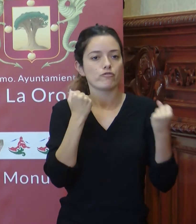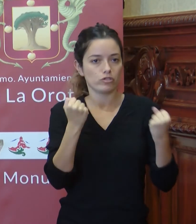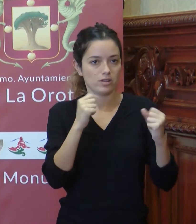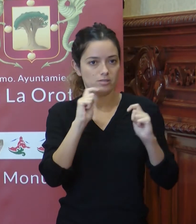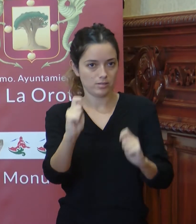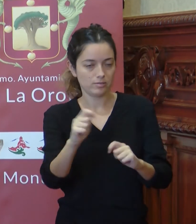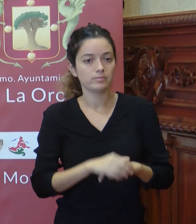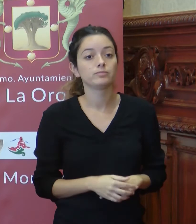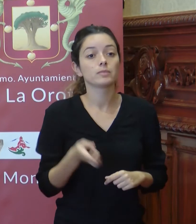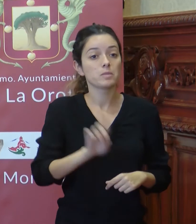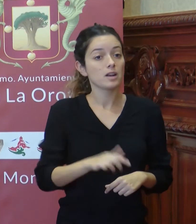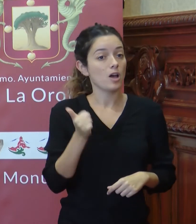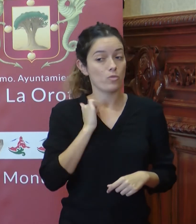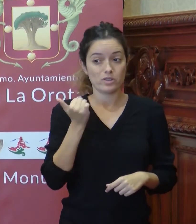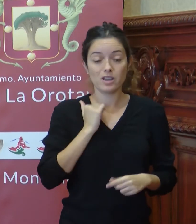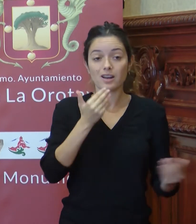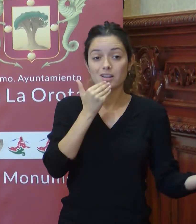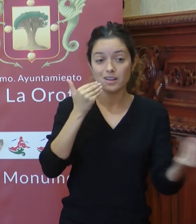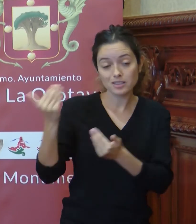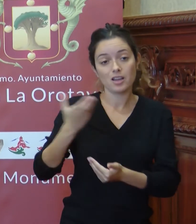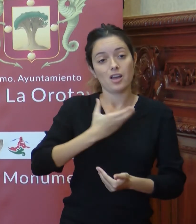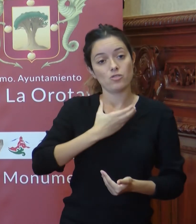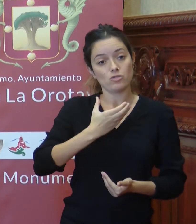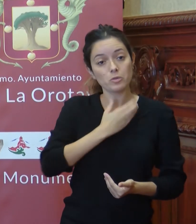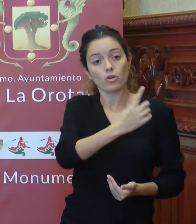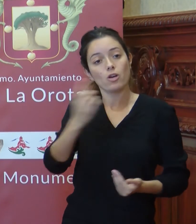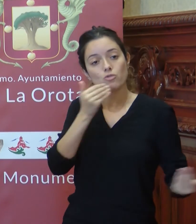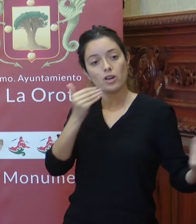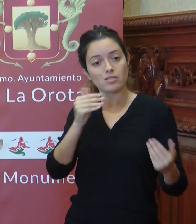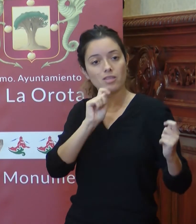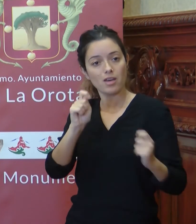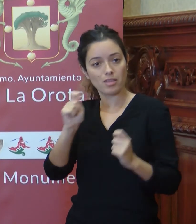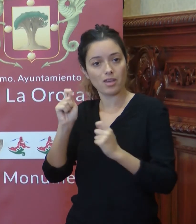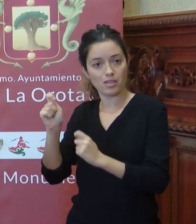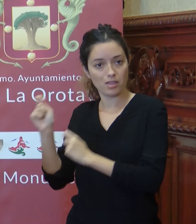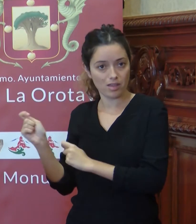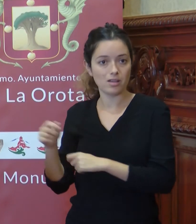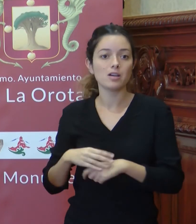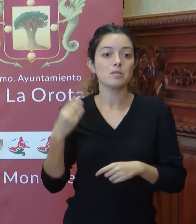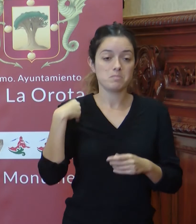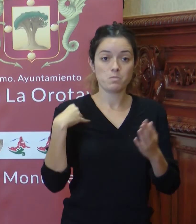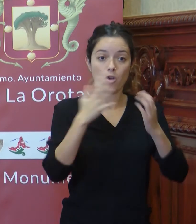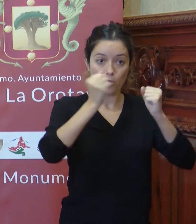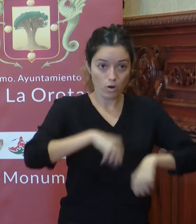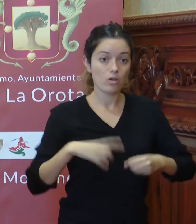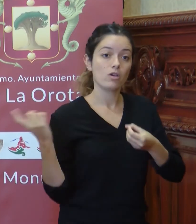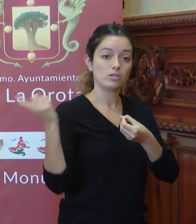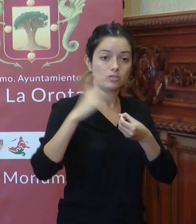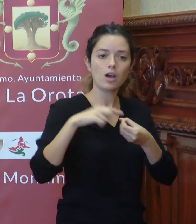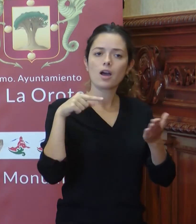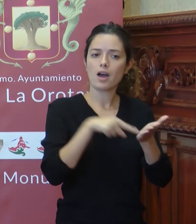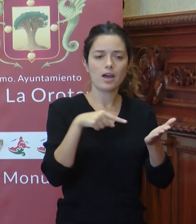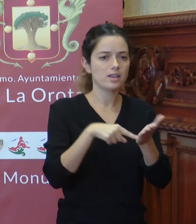Quiero aprovechar para agradecer a cada uno de los ayuntamientos que estamos hoy aquí presentes suscribiendo este documento de adhesión, donde ponemos de